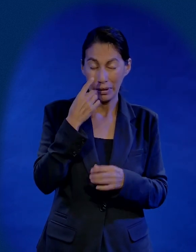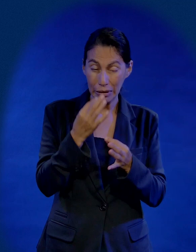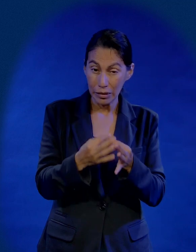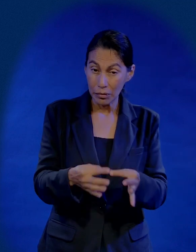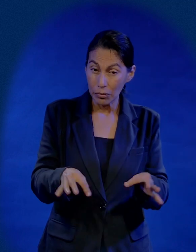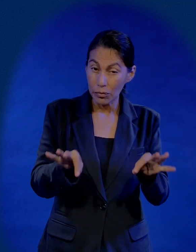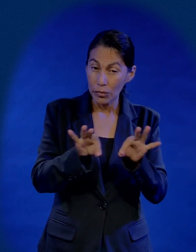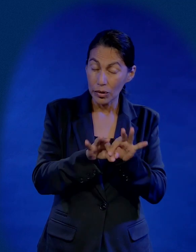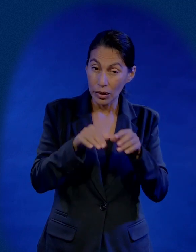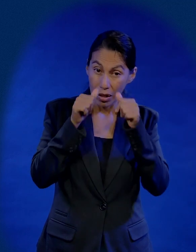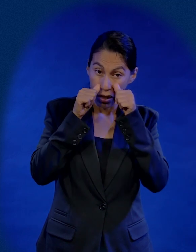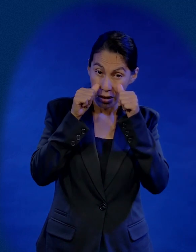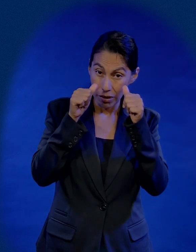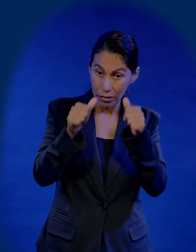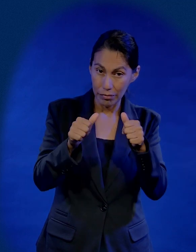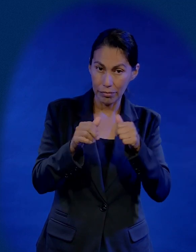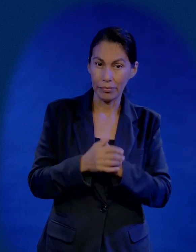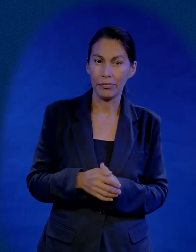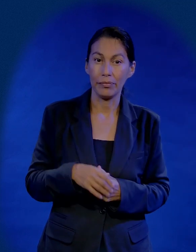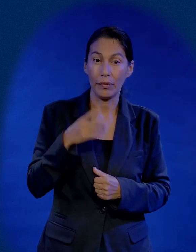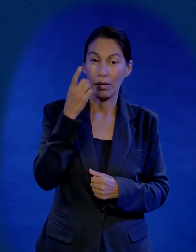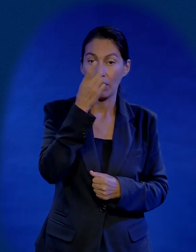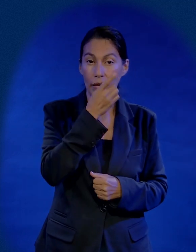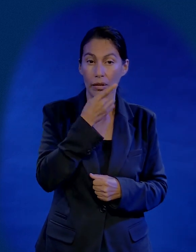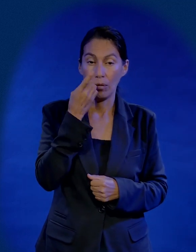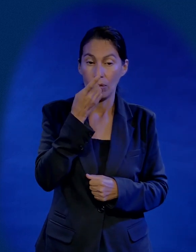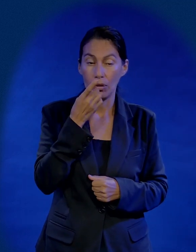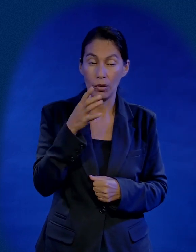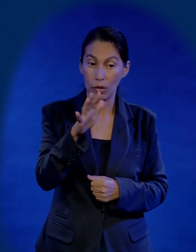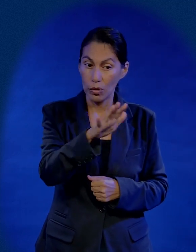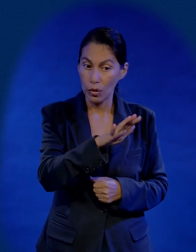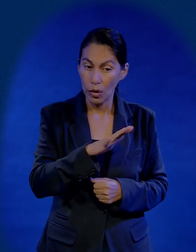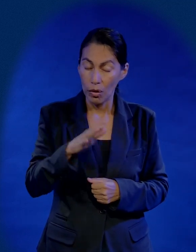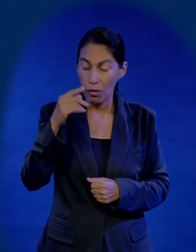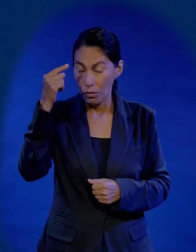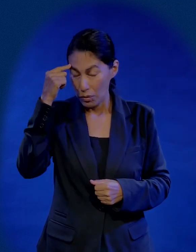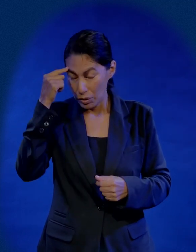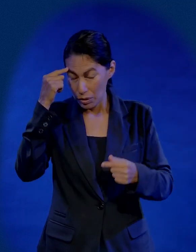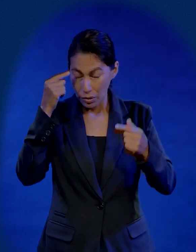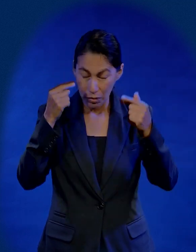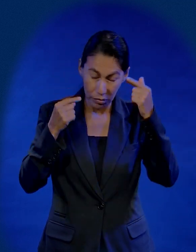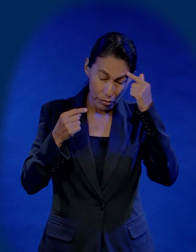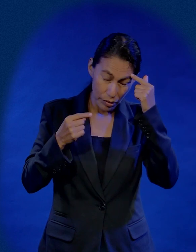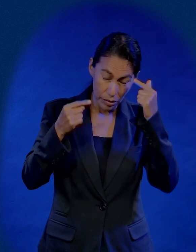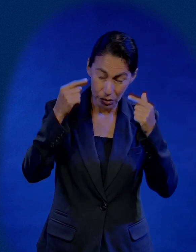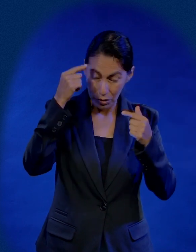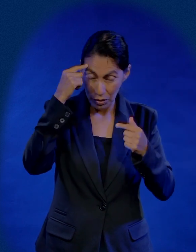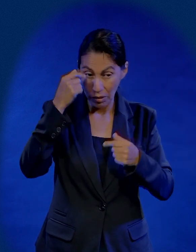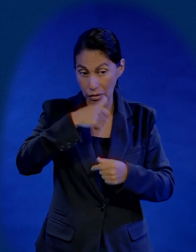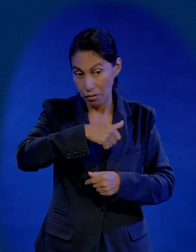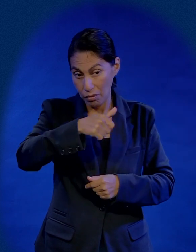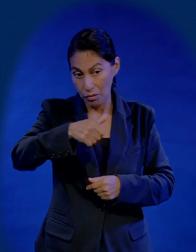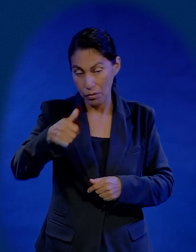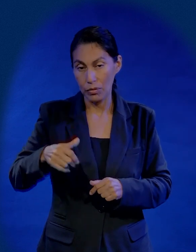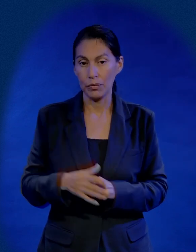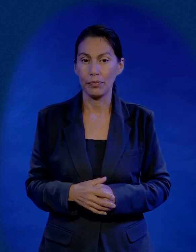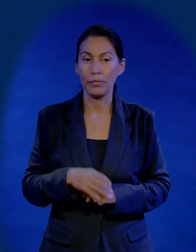es bien importante para mí que usted visualice que todos los discípulos en esa cena traían sus propios pensamientos, Judas entre ellos,